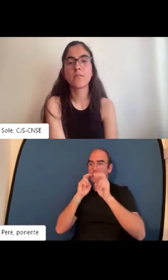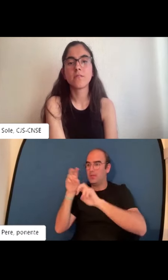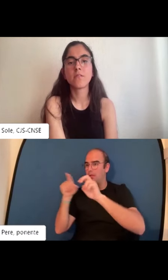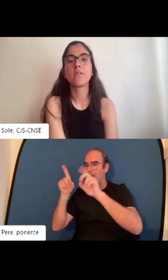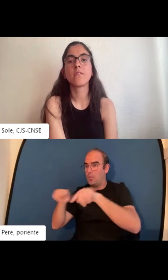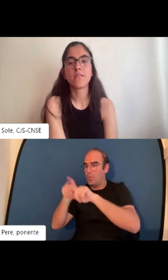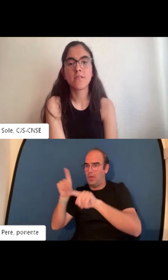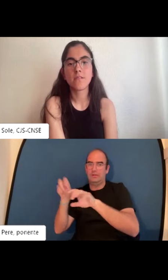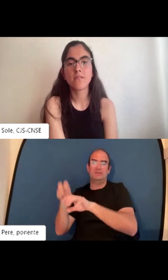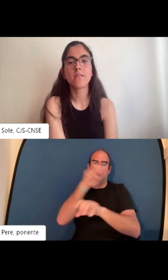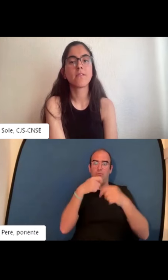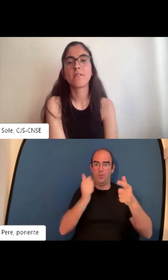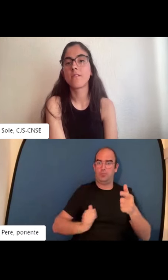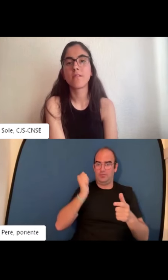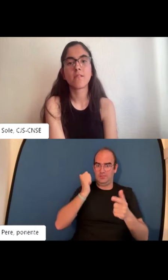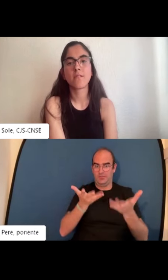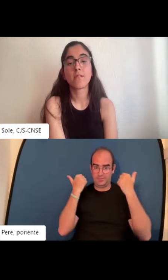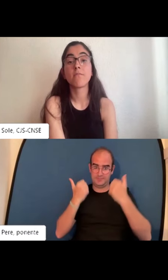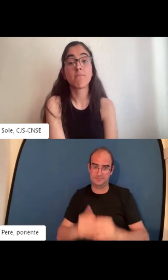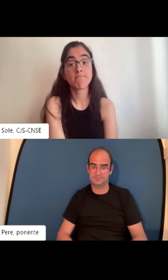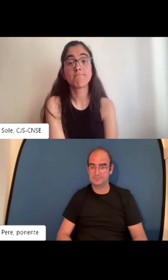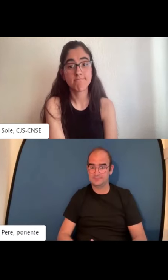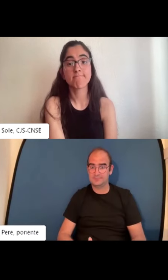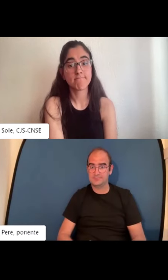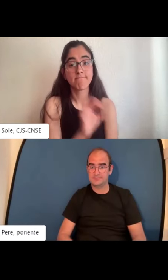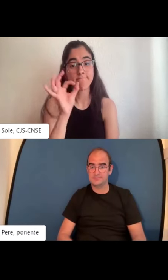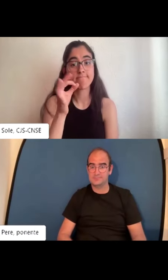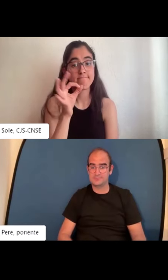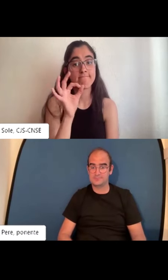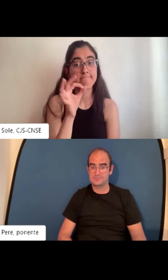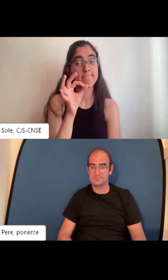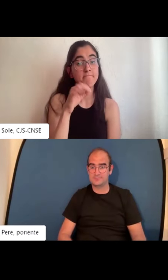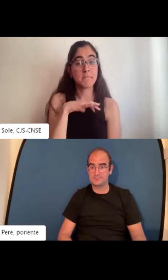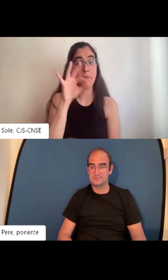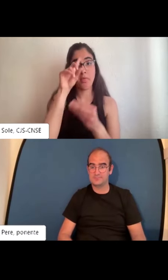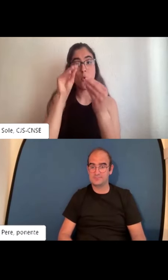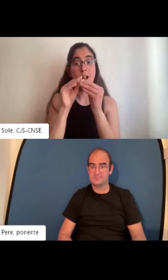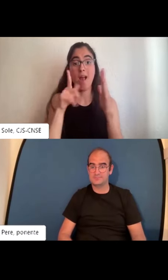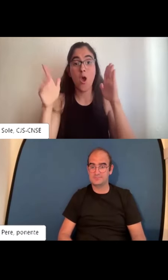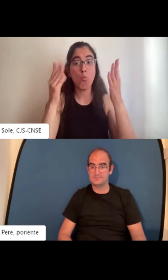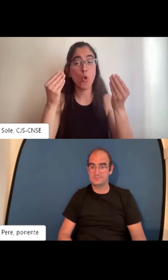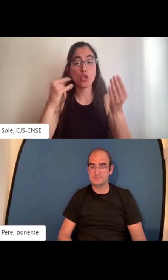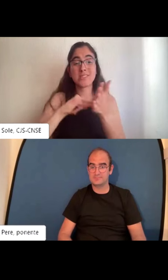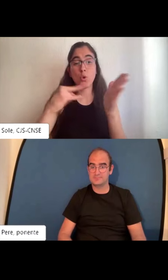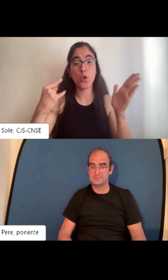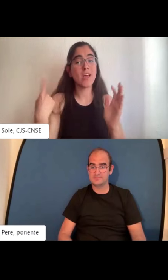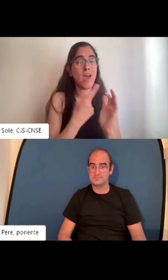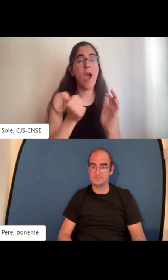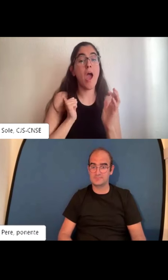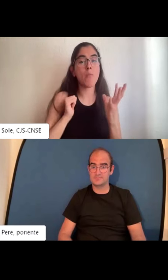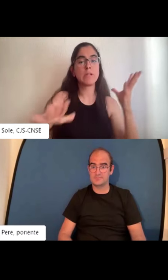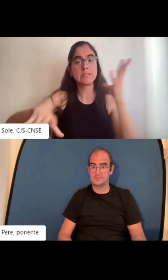complicado, pero sí son trabajos en los cuales creemos que hay oportunidades para que las personas sordas puedan acceder a ellas.